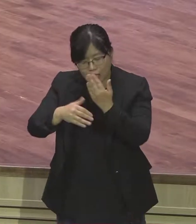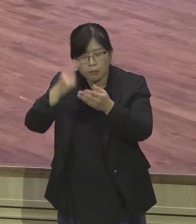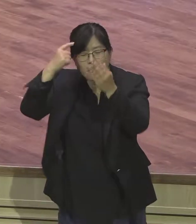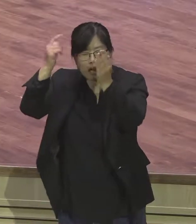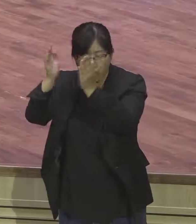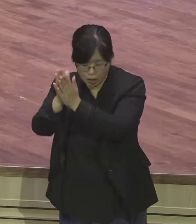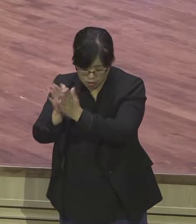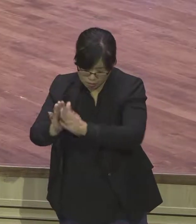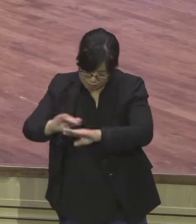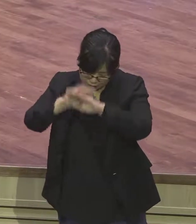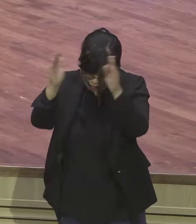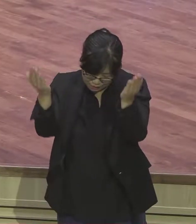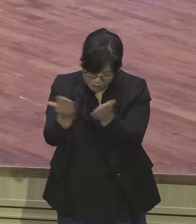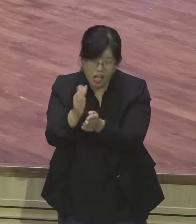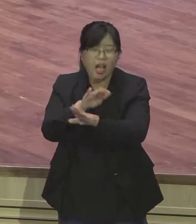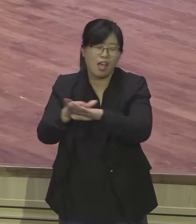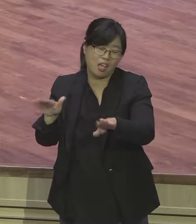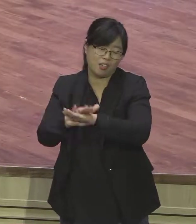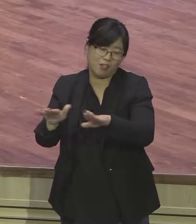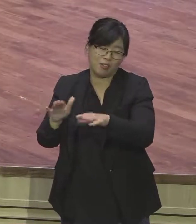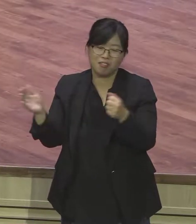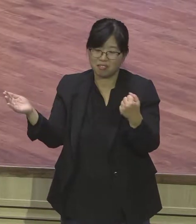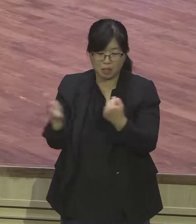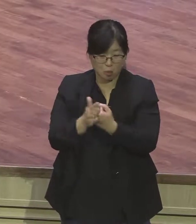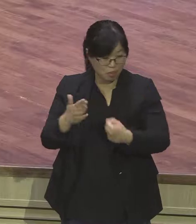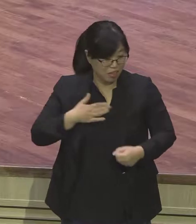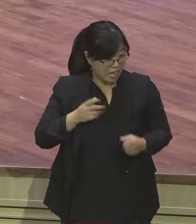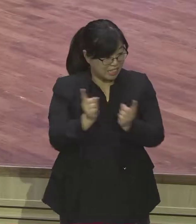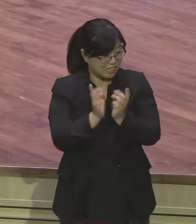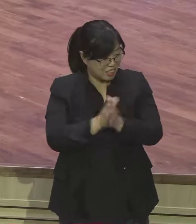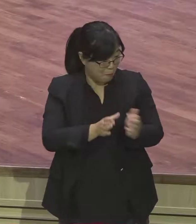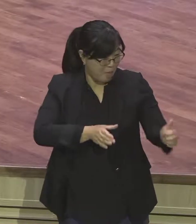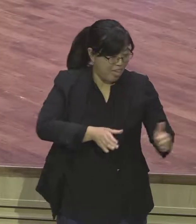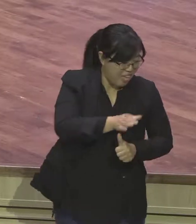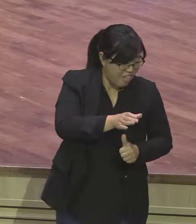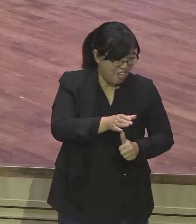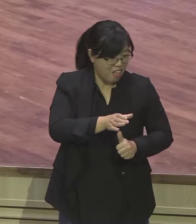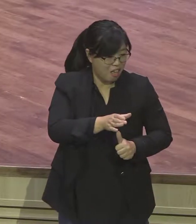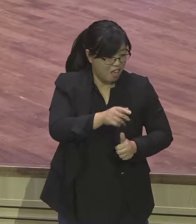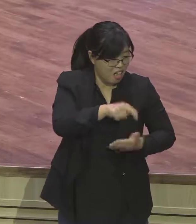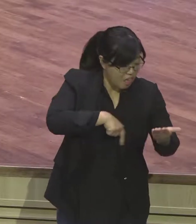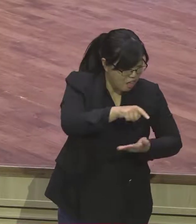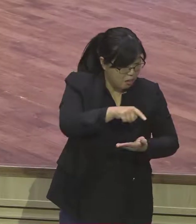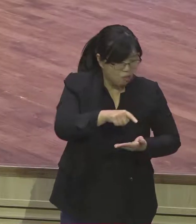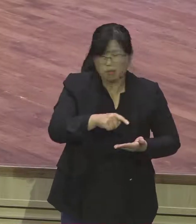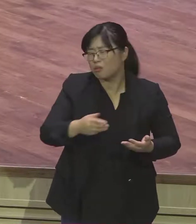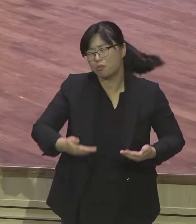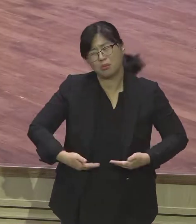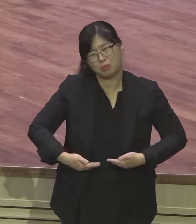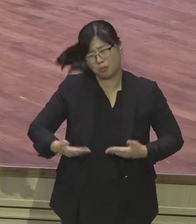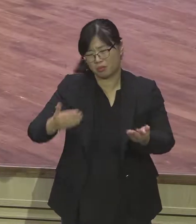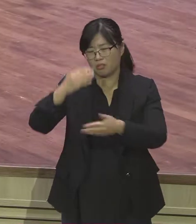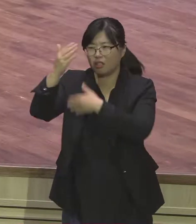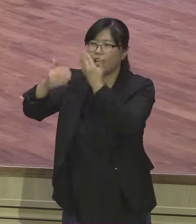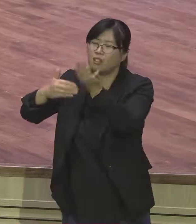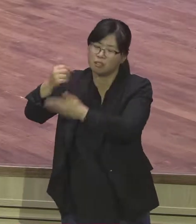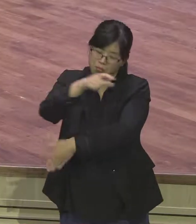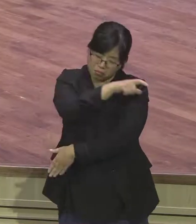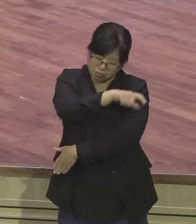아멘 그러니까 여러분 모든 것은요 하나님 아세요 여러분이 막 저